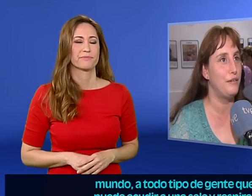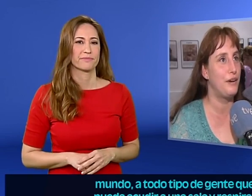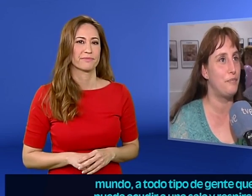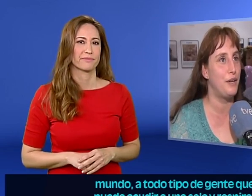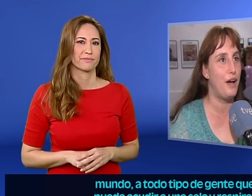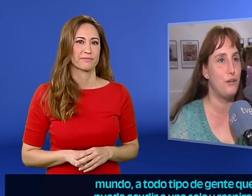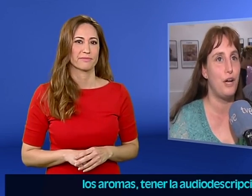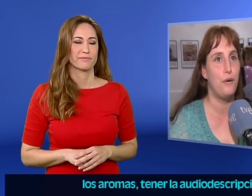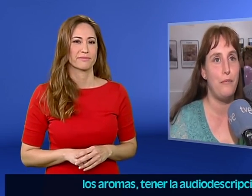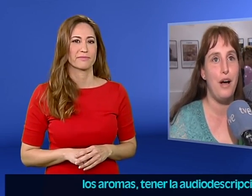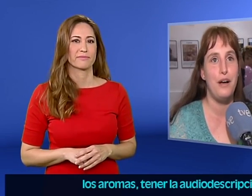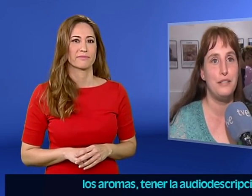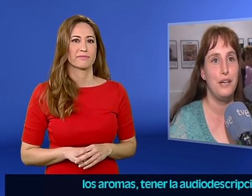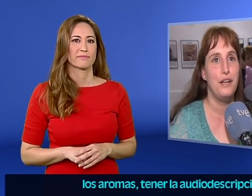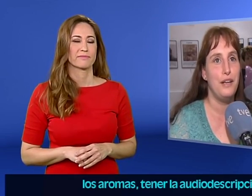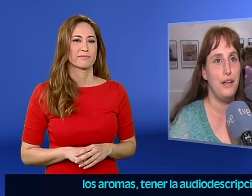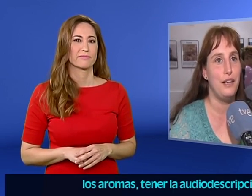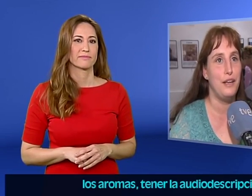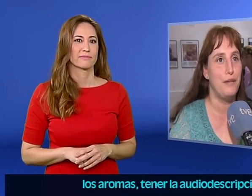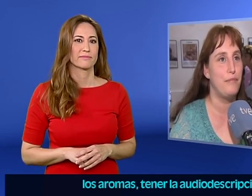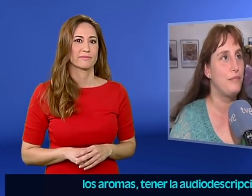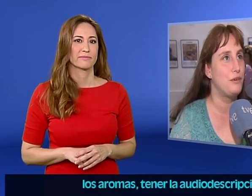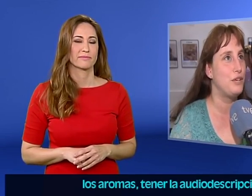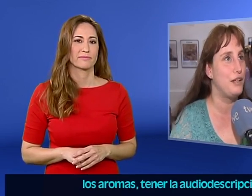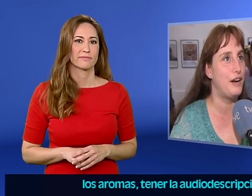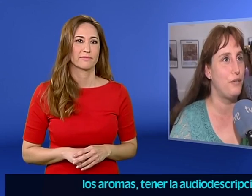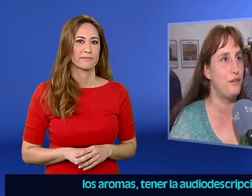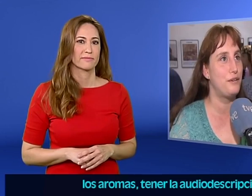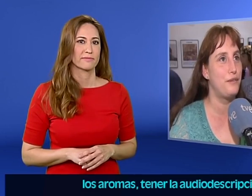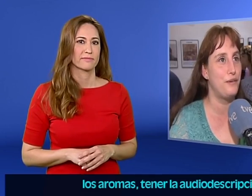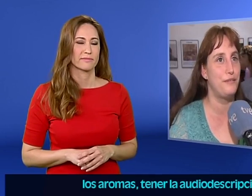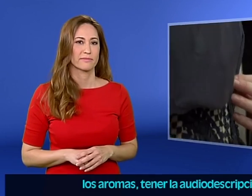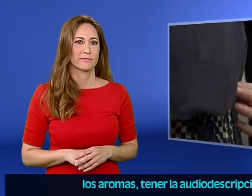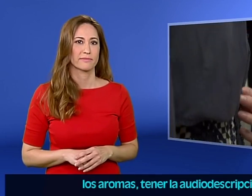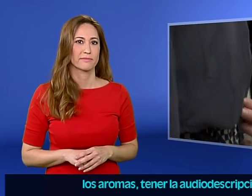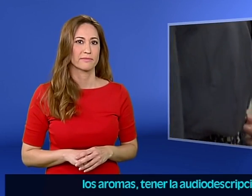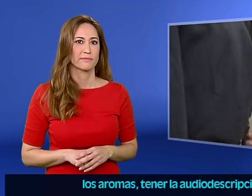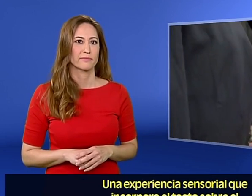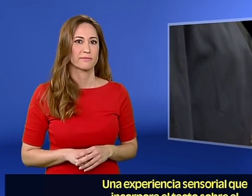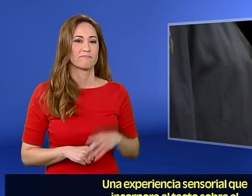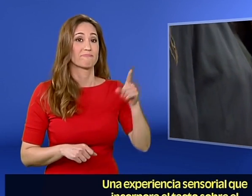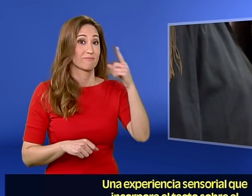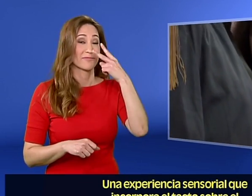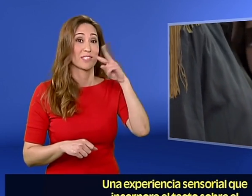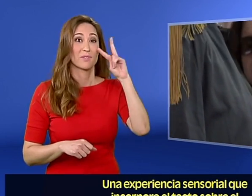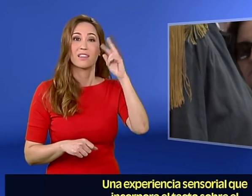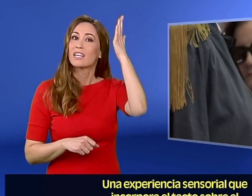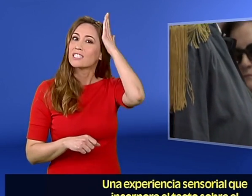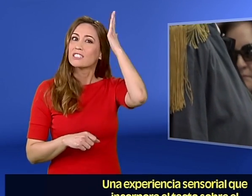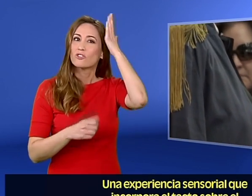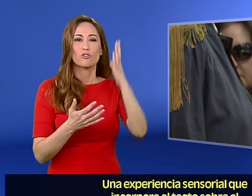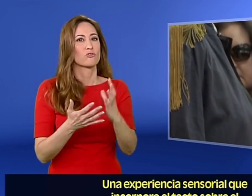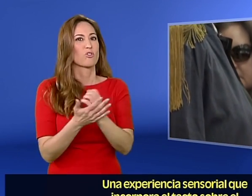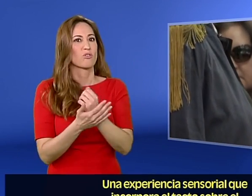y respirar los aromas, tener la audiodescripción. Una experiencia sensorial que